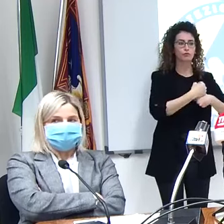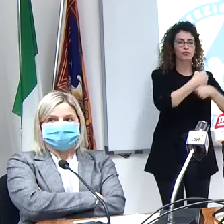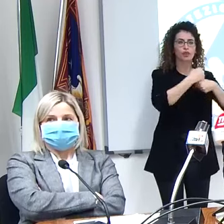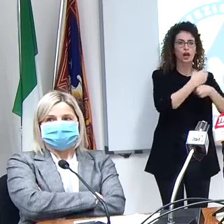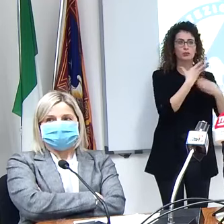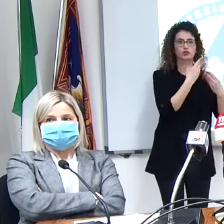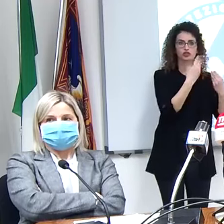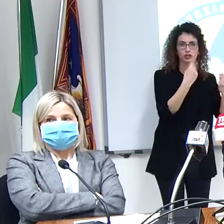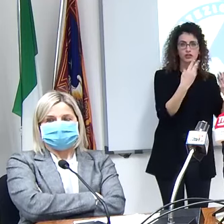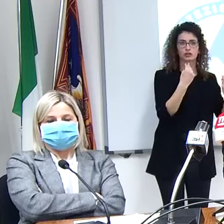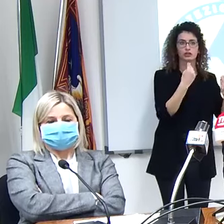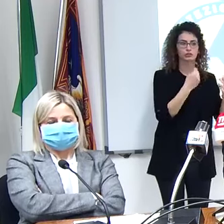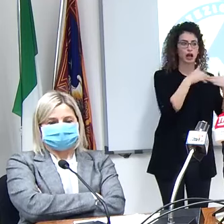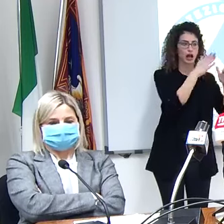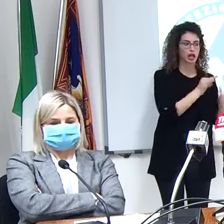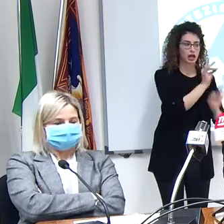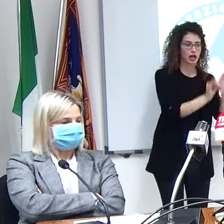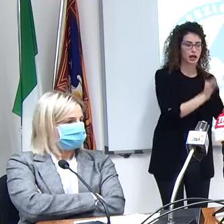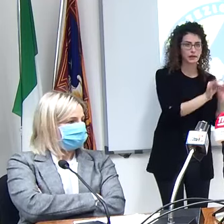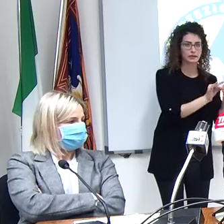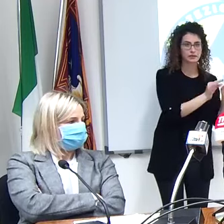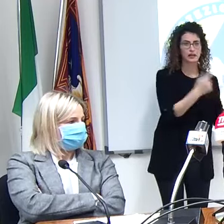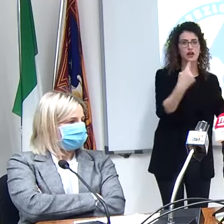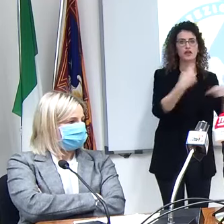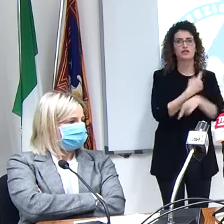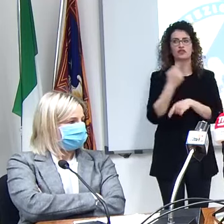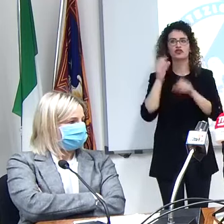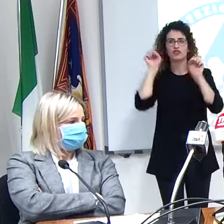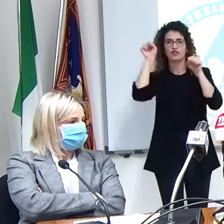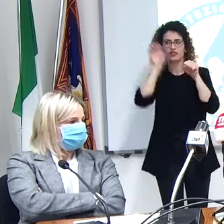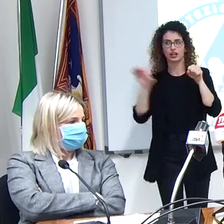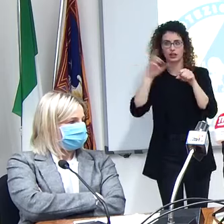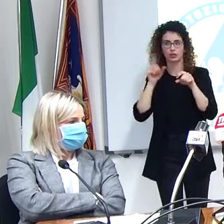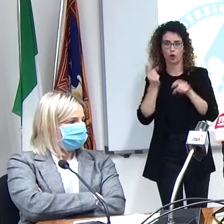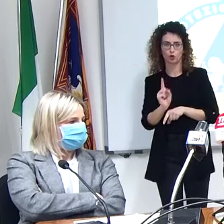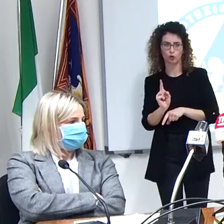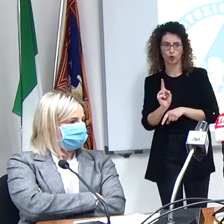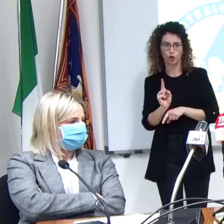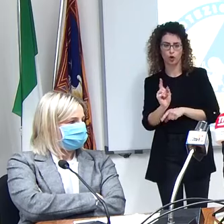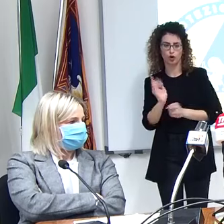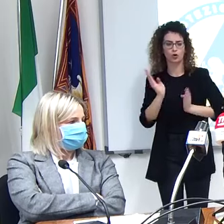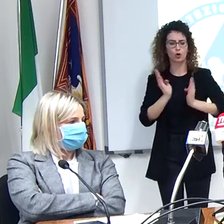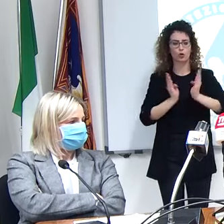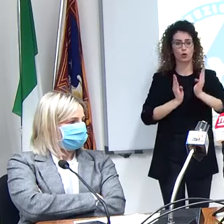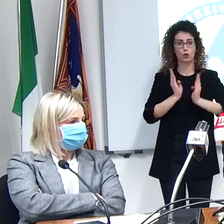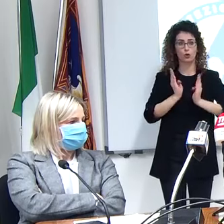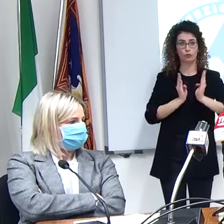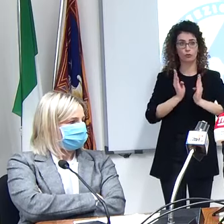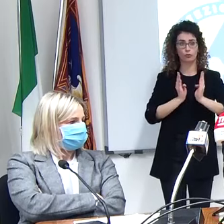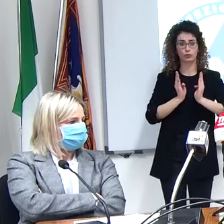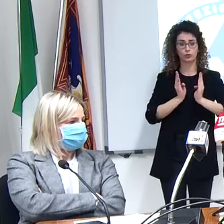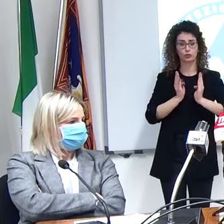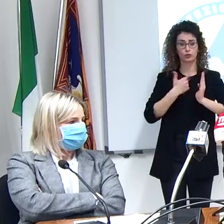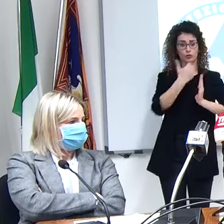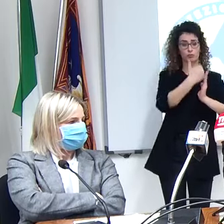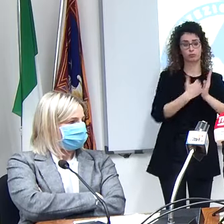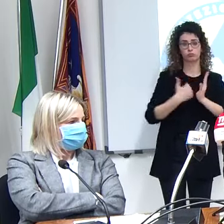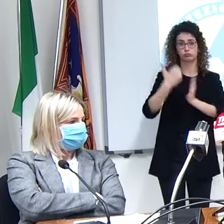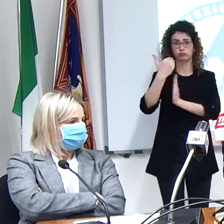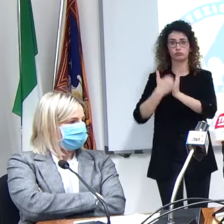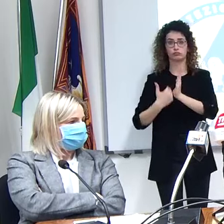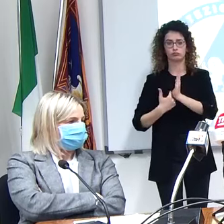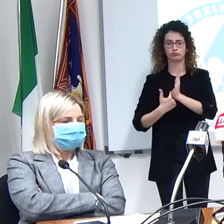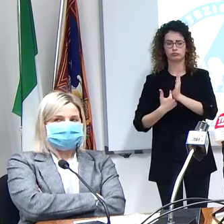domicilio e nel Veneto invece non sarebbe così confrontati sono due protocolli praticamente